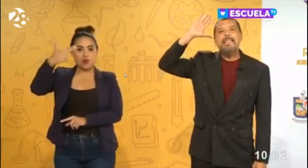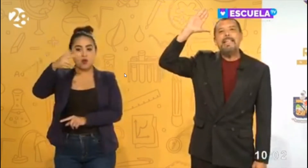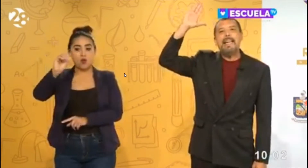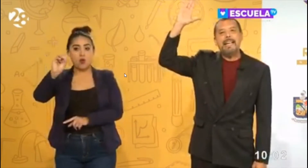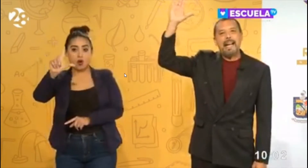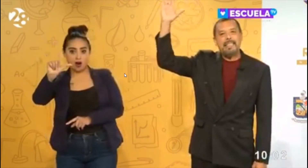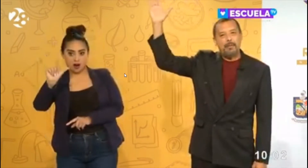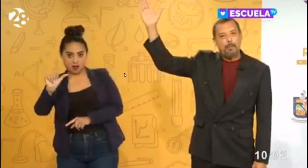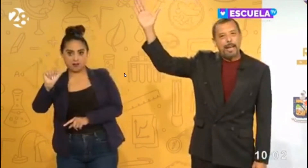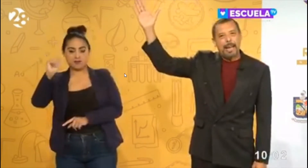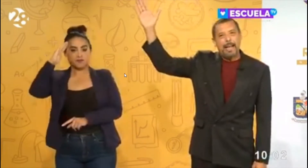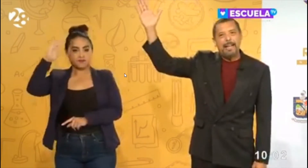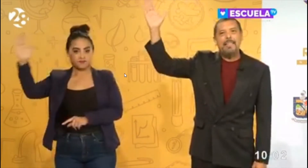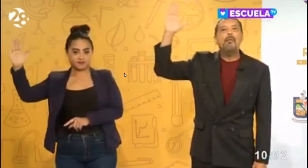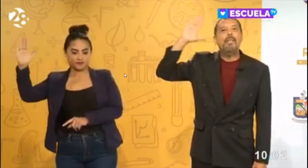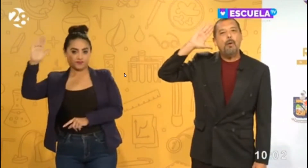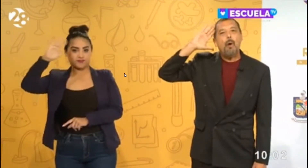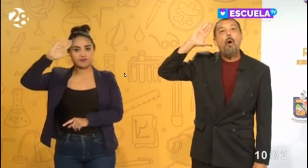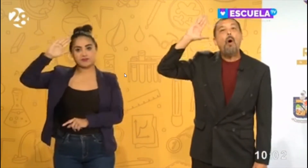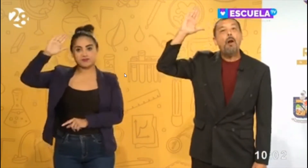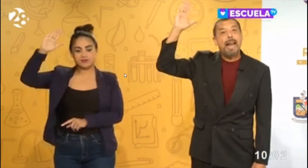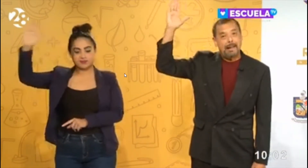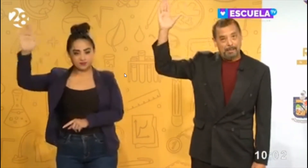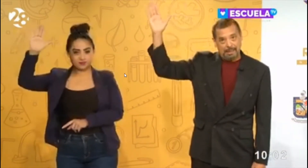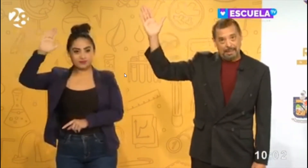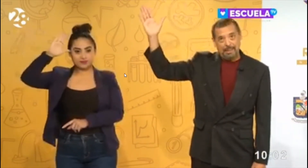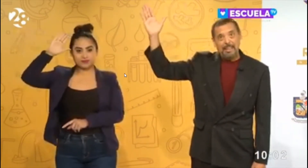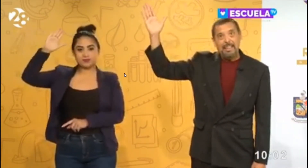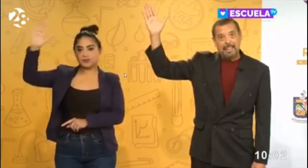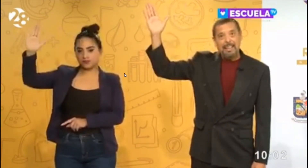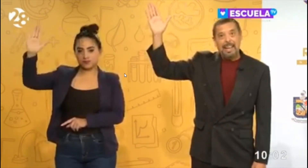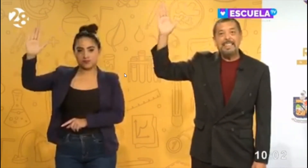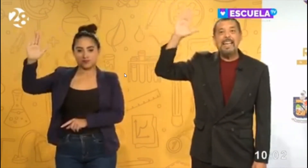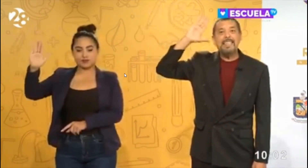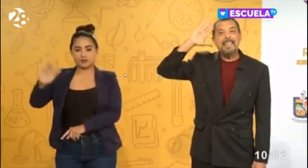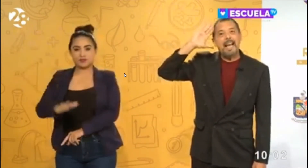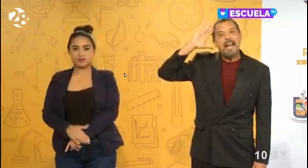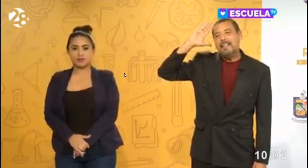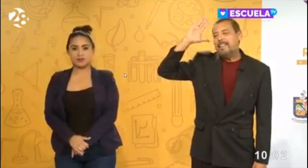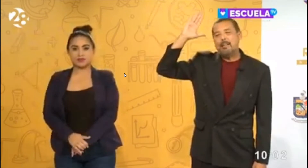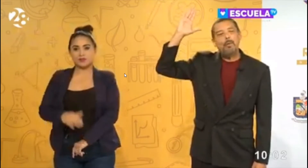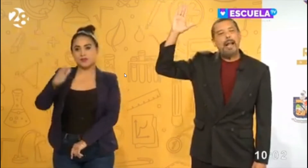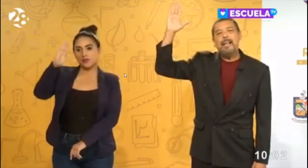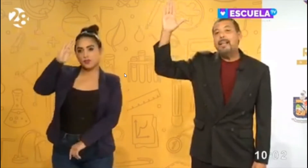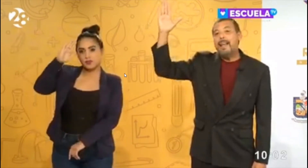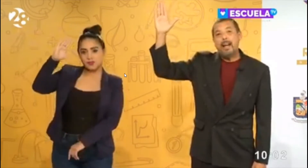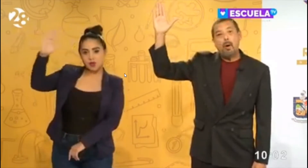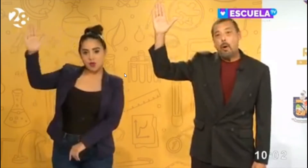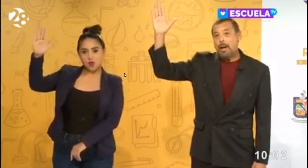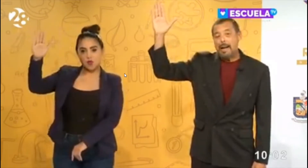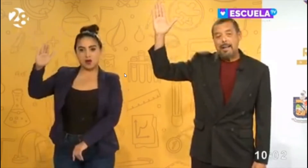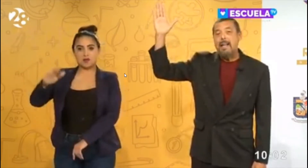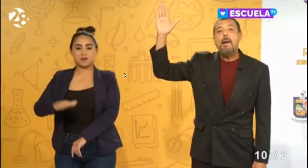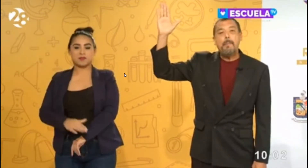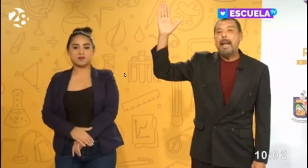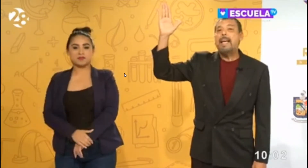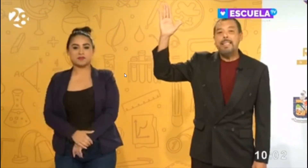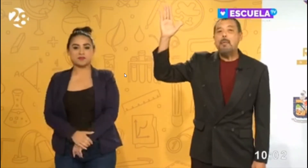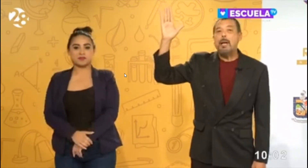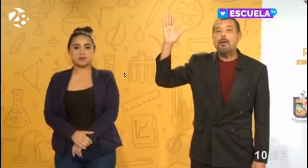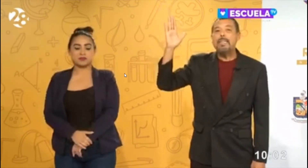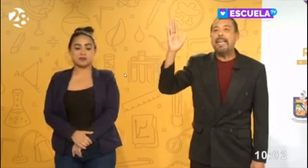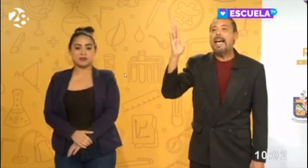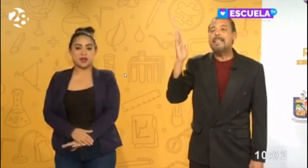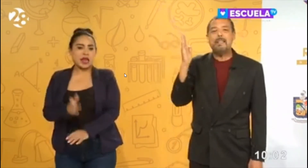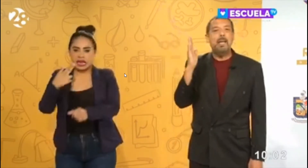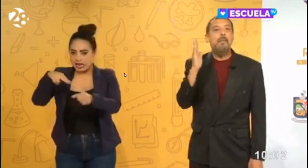voy a extender hacia afuera. Y eso digo hola, ¿sí? Esta es la seña natural de hola. Para decir